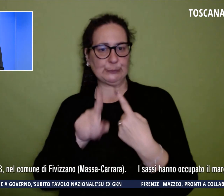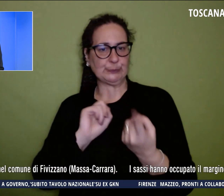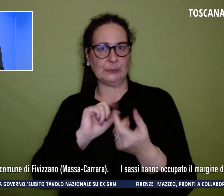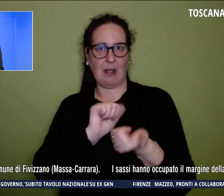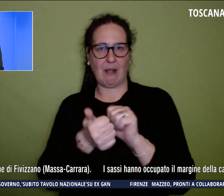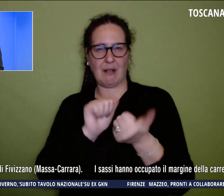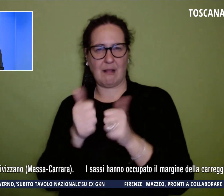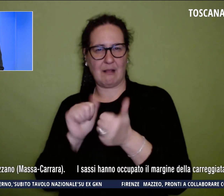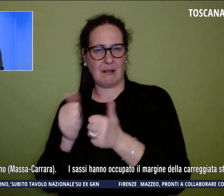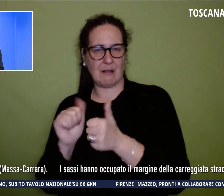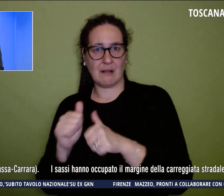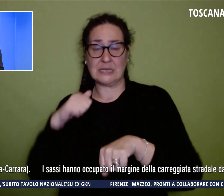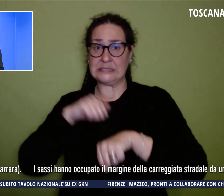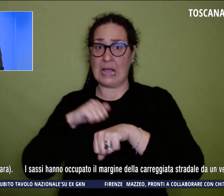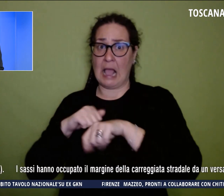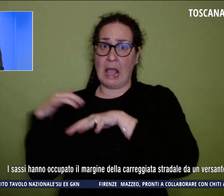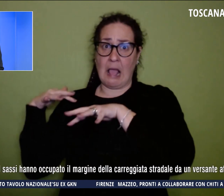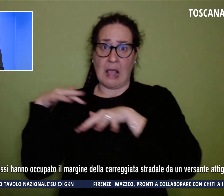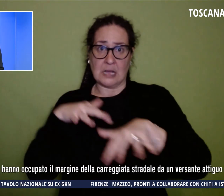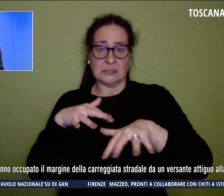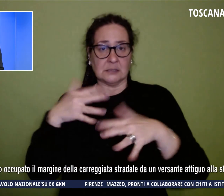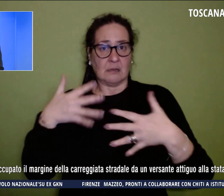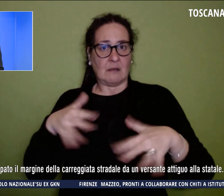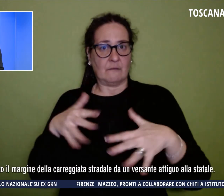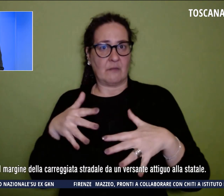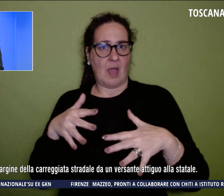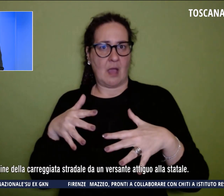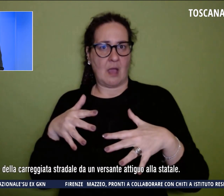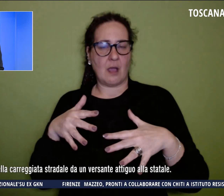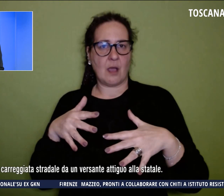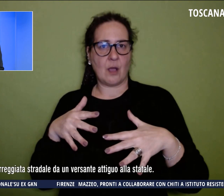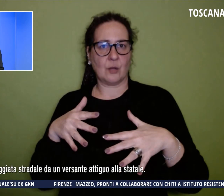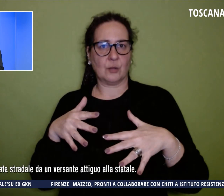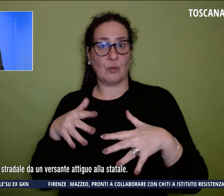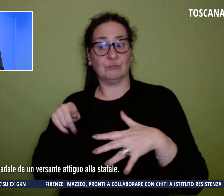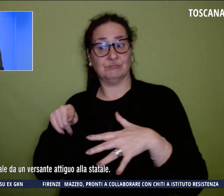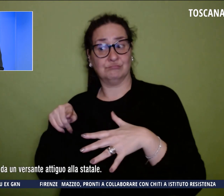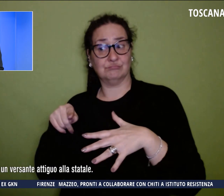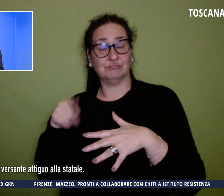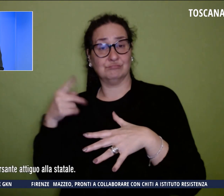Sassi hanno occupato il margine della carreggiata stradale da un versante attivo alla statale.